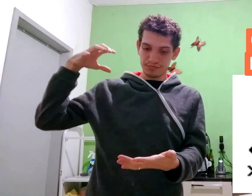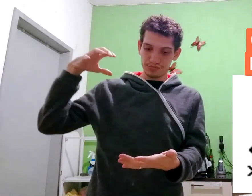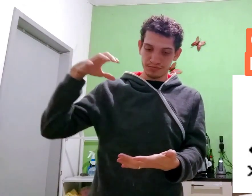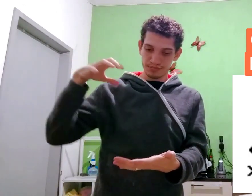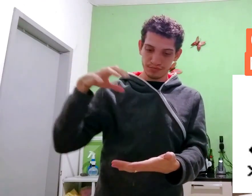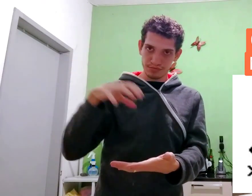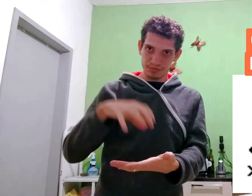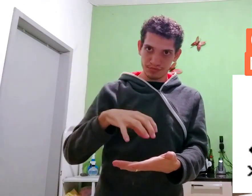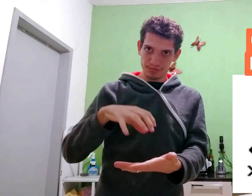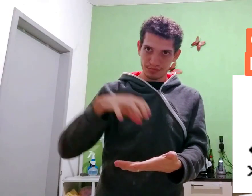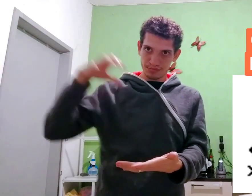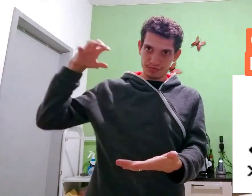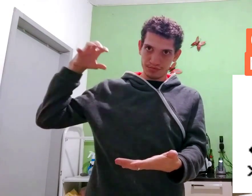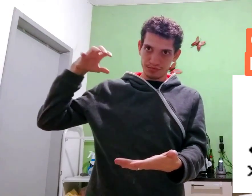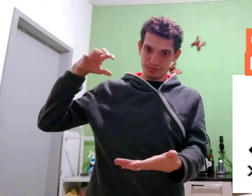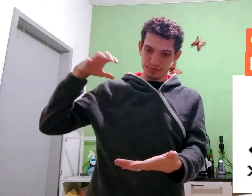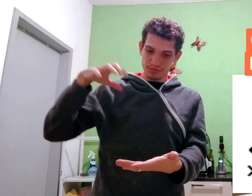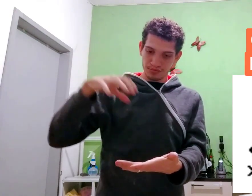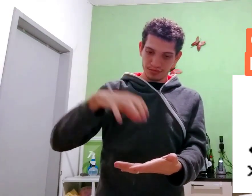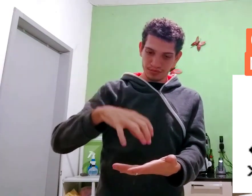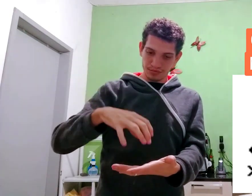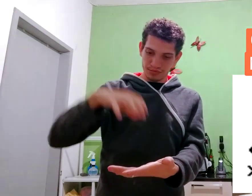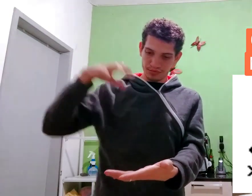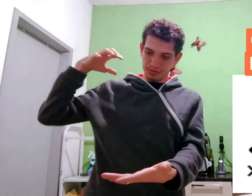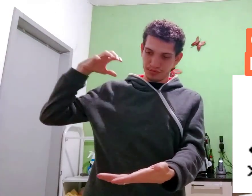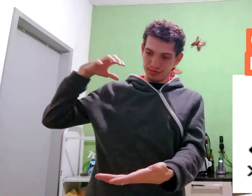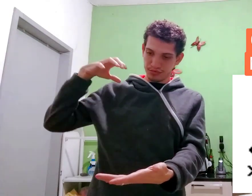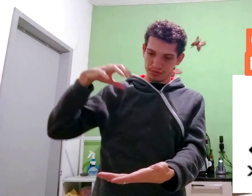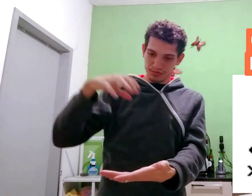Movimento para A. Assim.